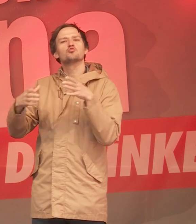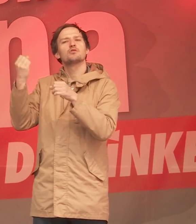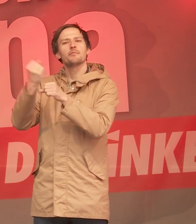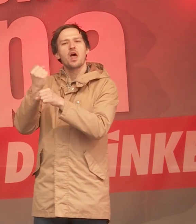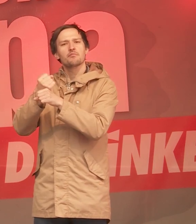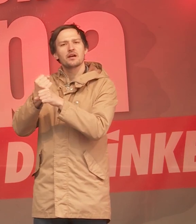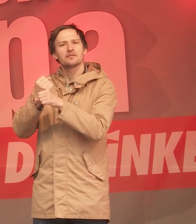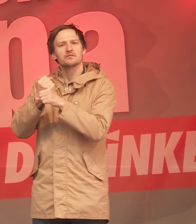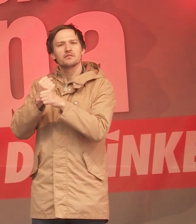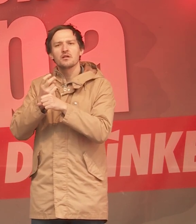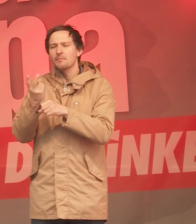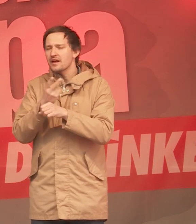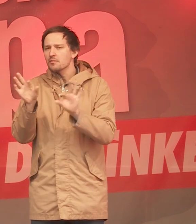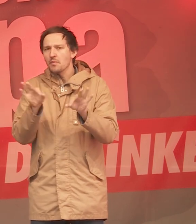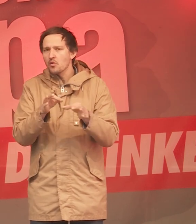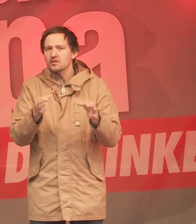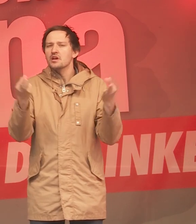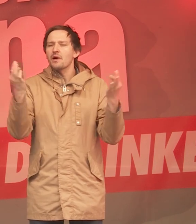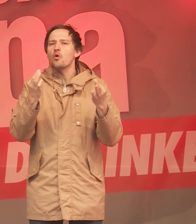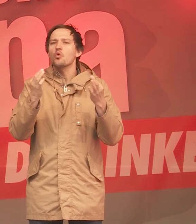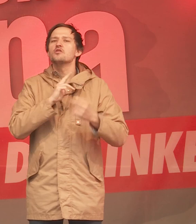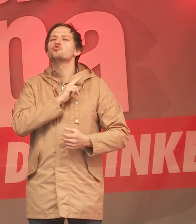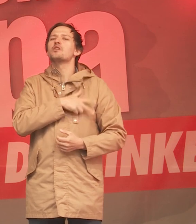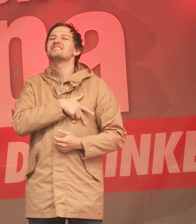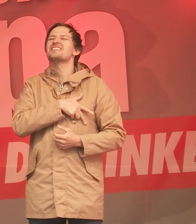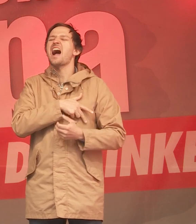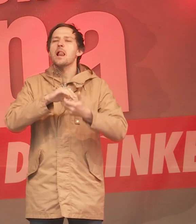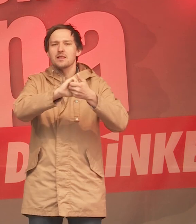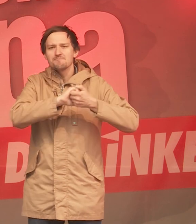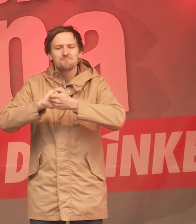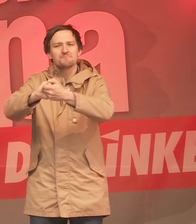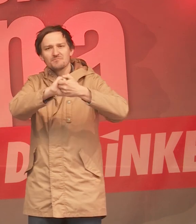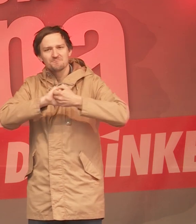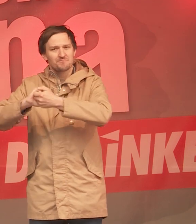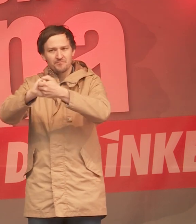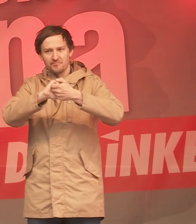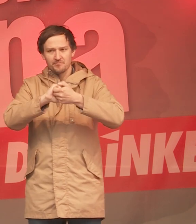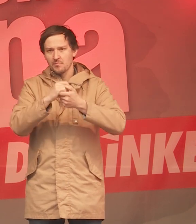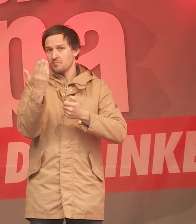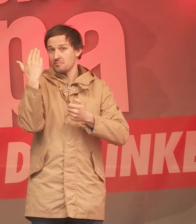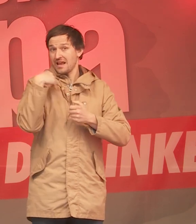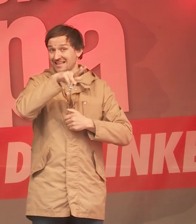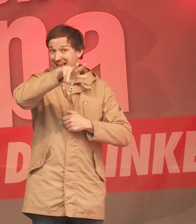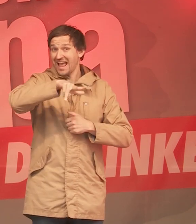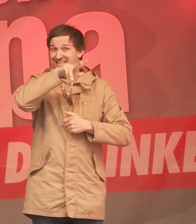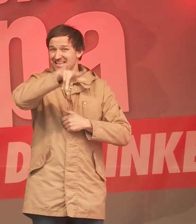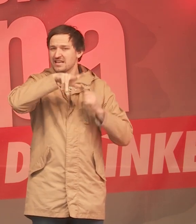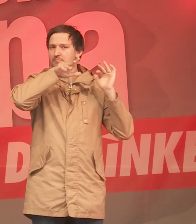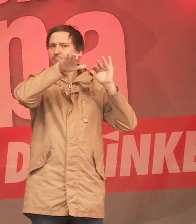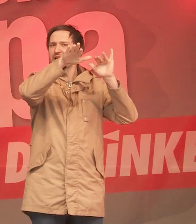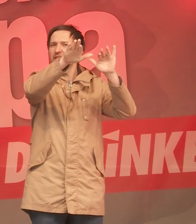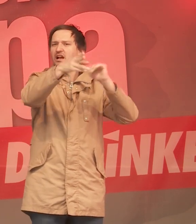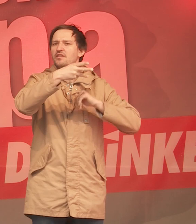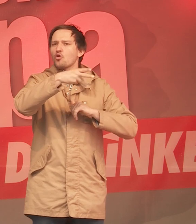sozialen Zusammenhalt. Ich habe kein Verständnis dafür, dass jetzt 13 Milliarden in den Topf, in den